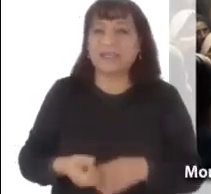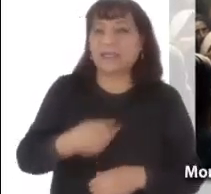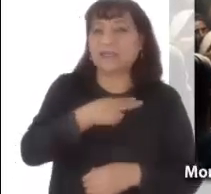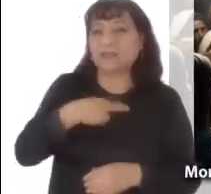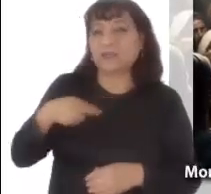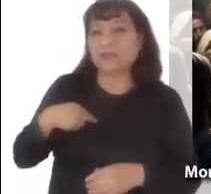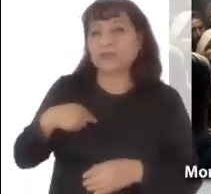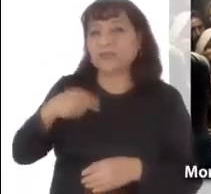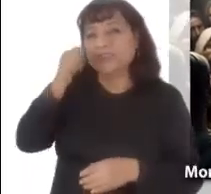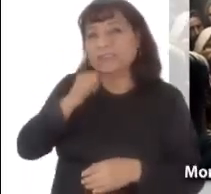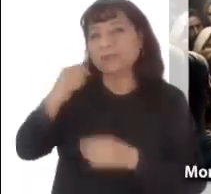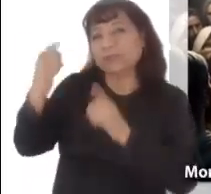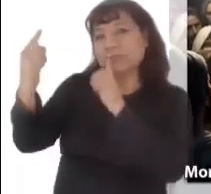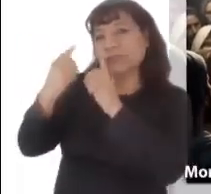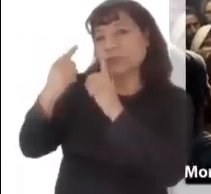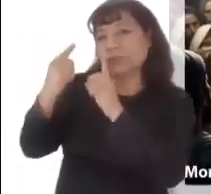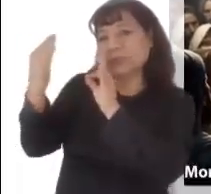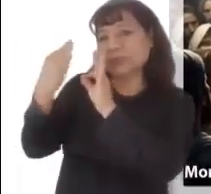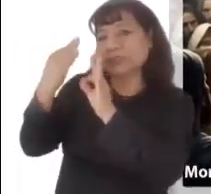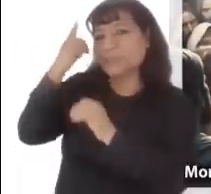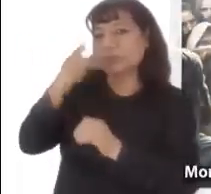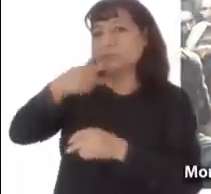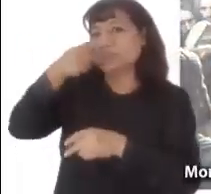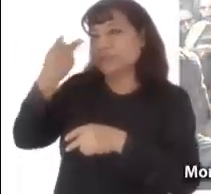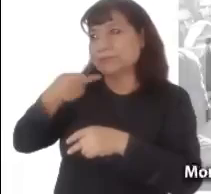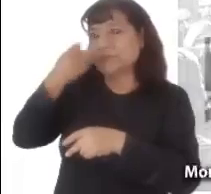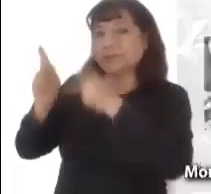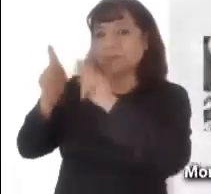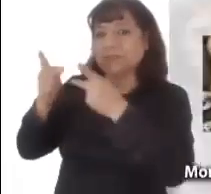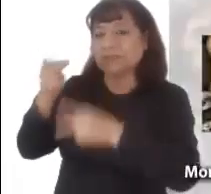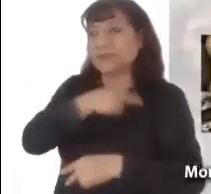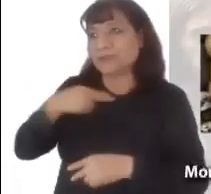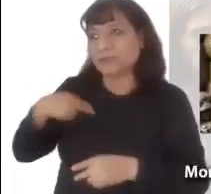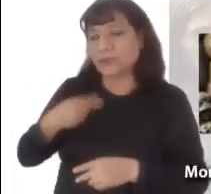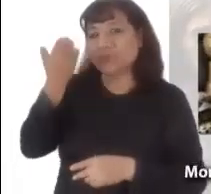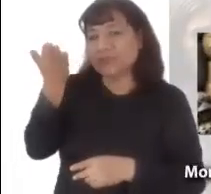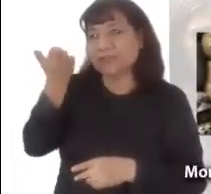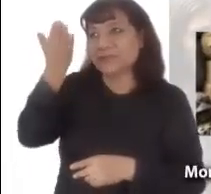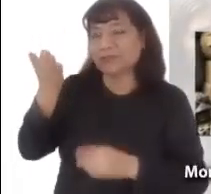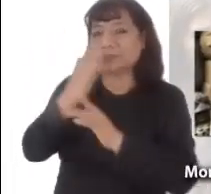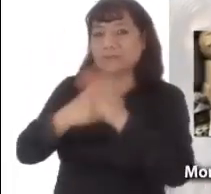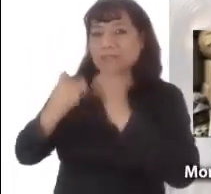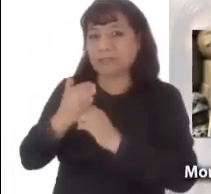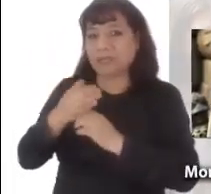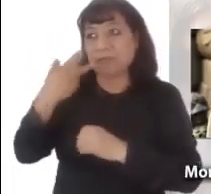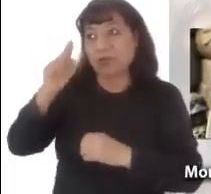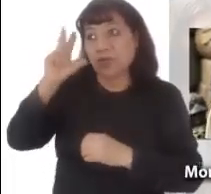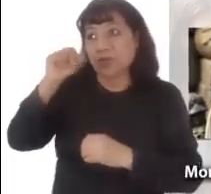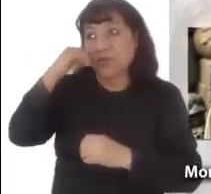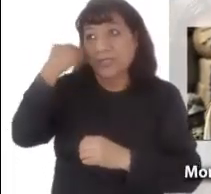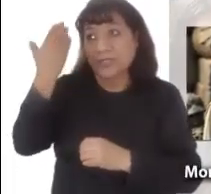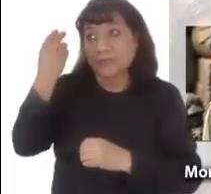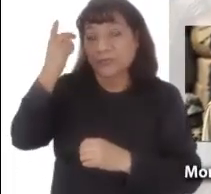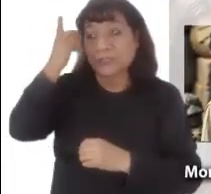hablando mucho de nosotros, pero no dejando que el Señor nos cuestione sobre nuestra manera de actuar.